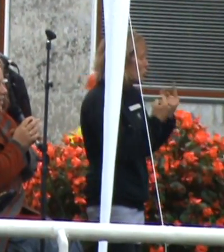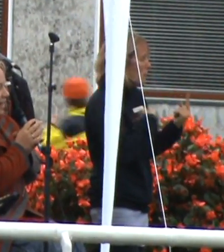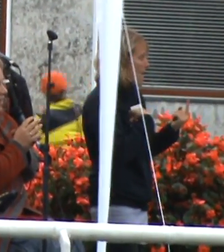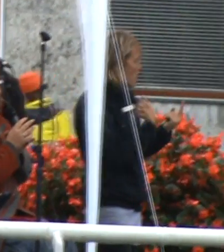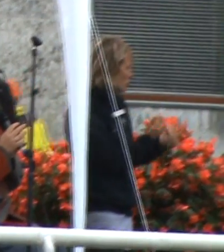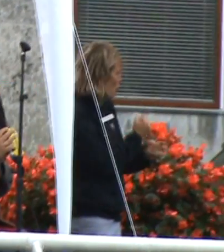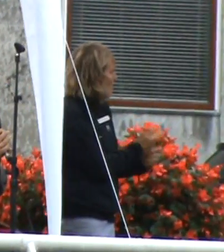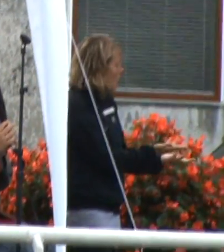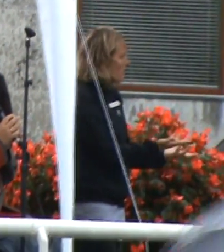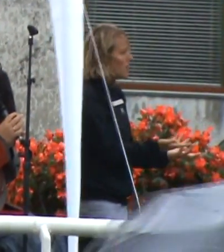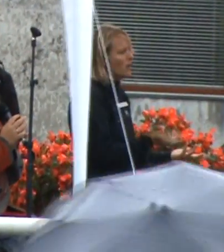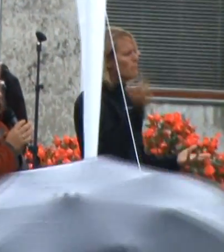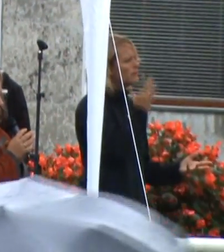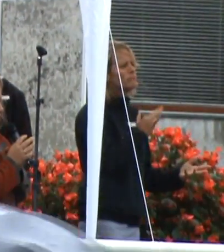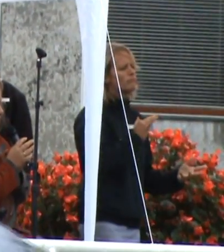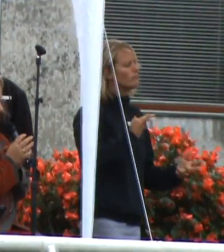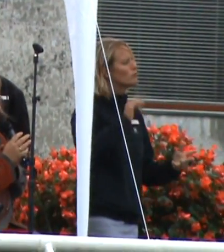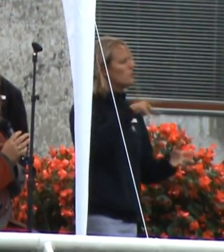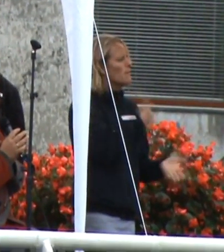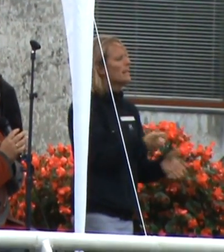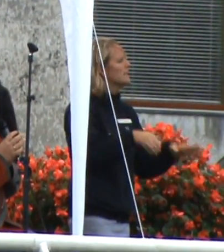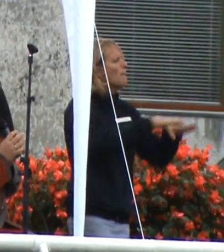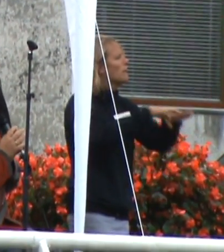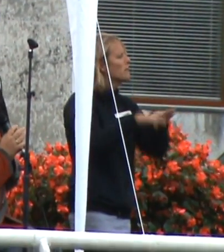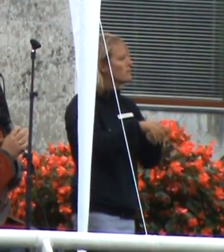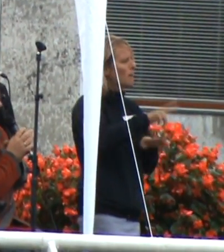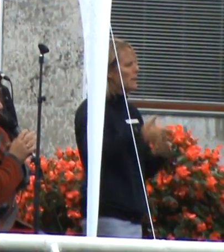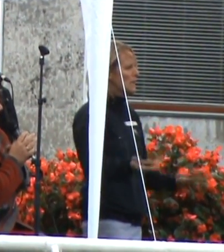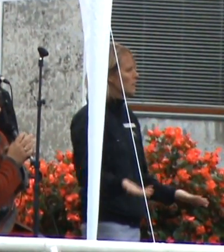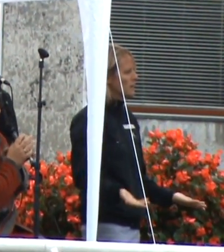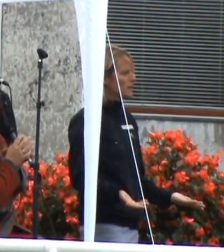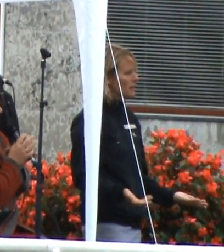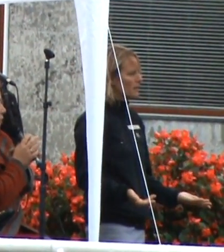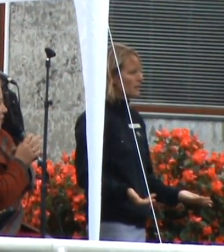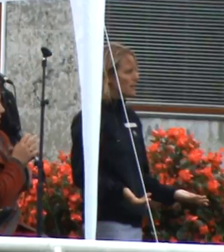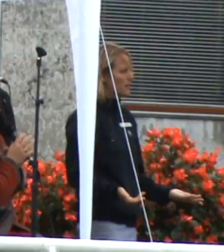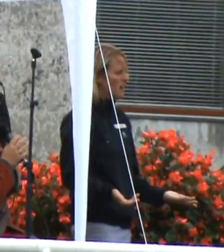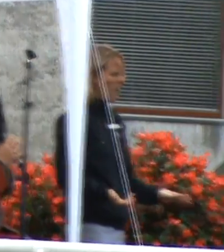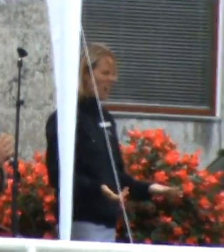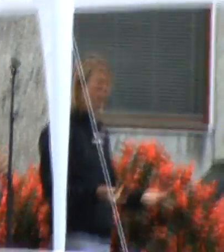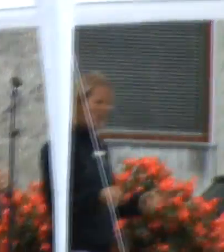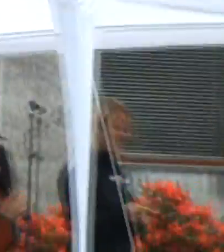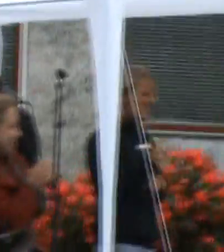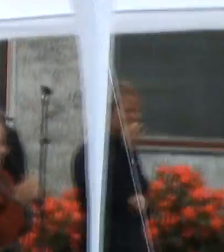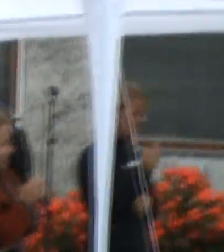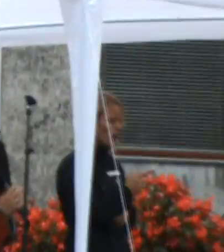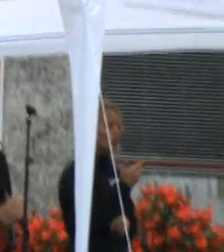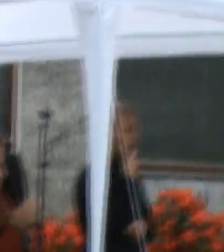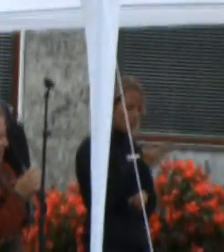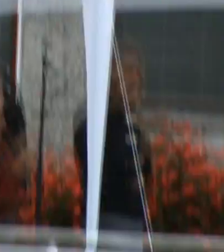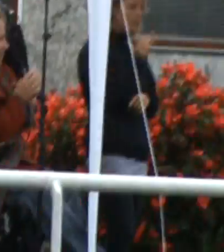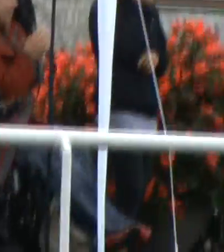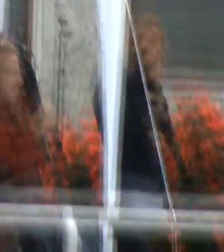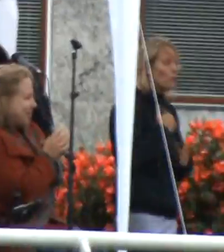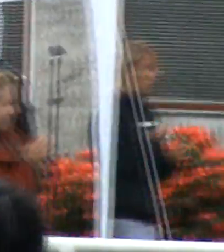så mener de, at det kan ikke sammenlignes. Og så er det jo gange at tænke, at godt, der skal rådgivning til.